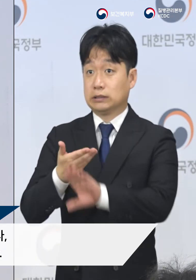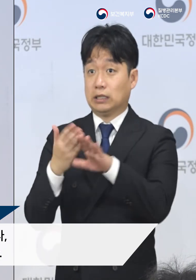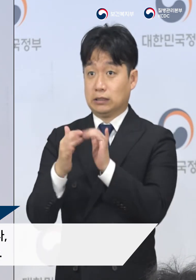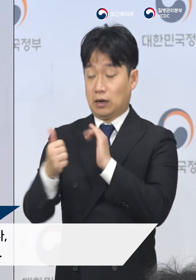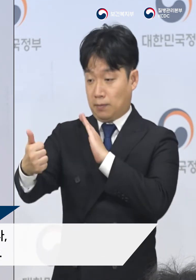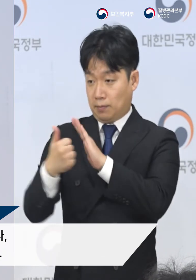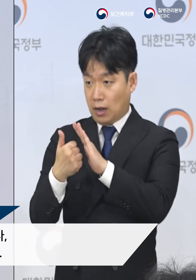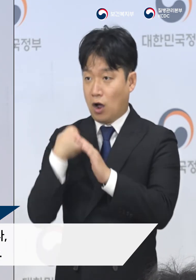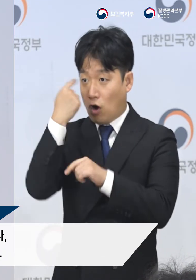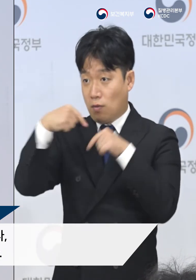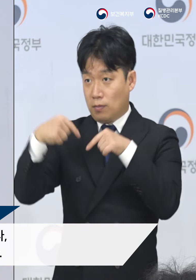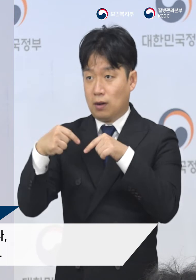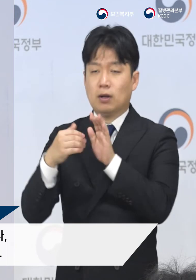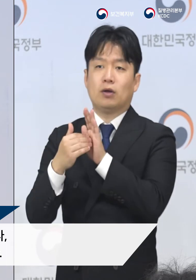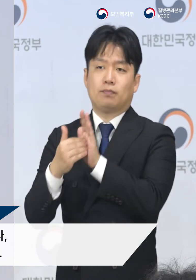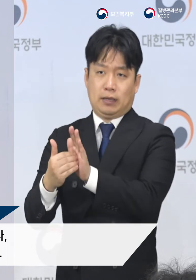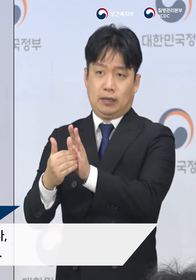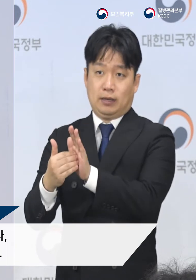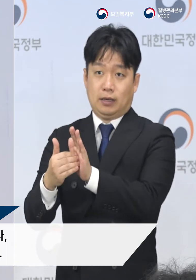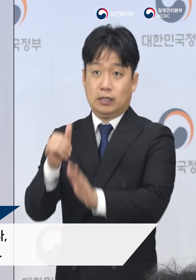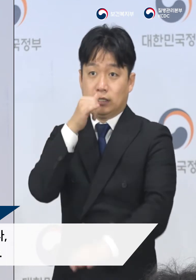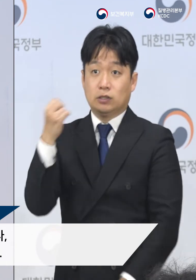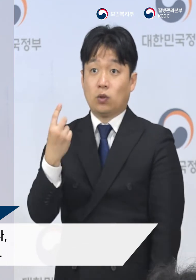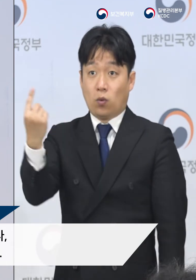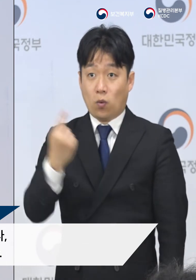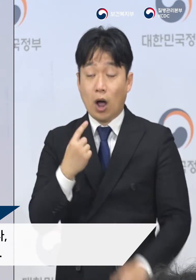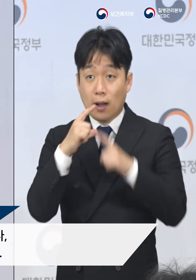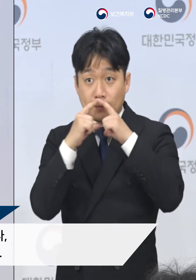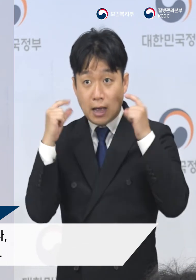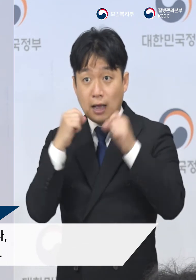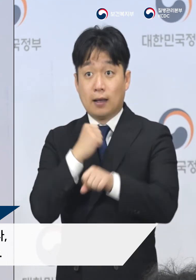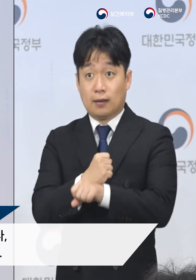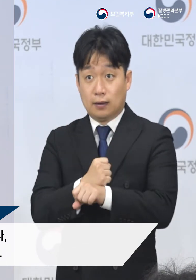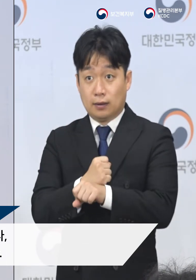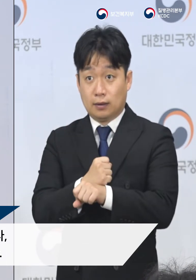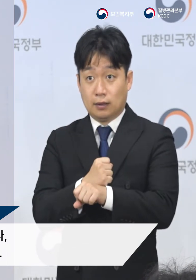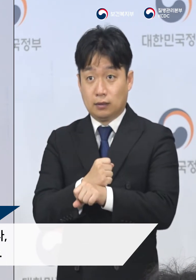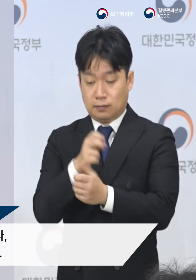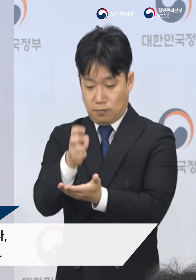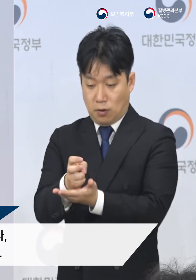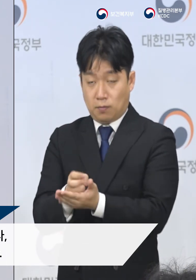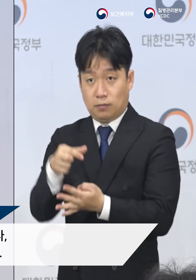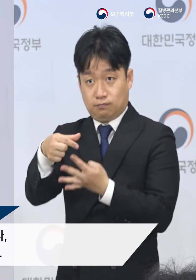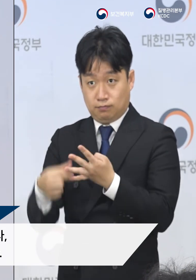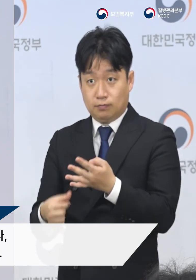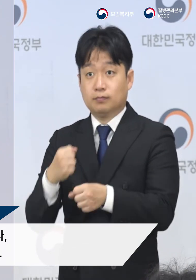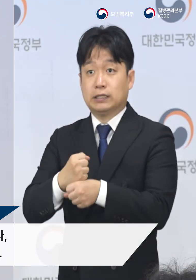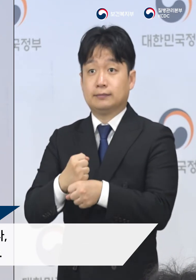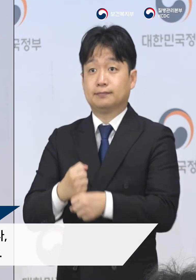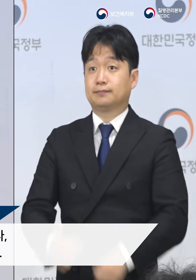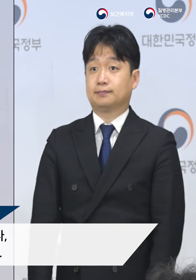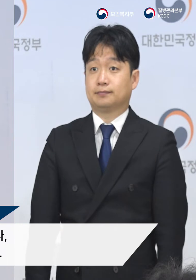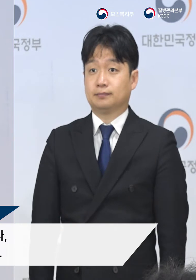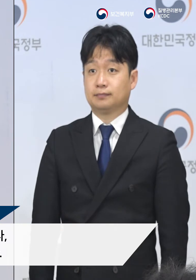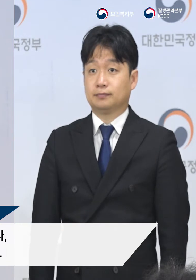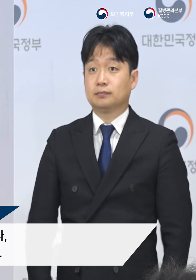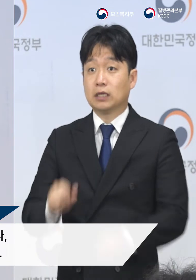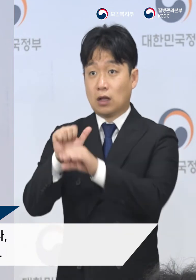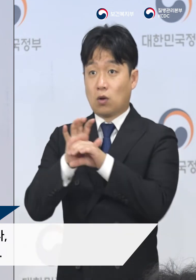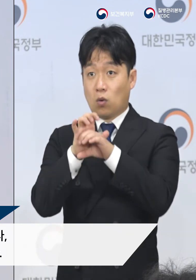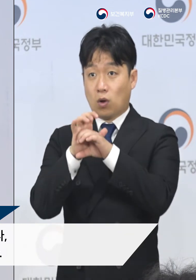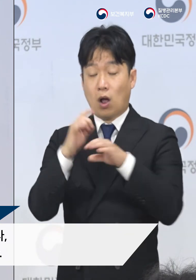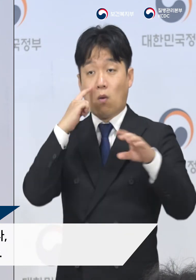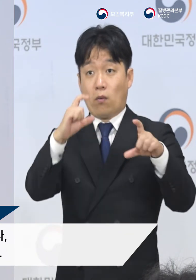면회나 외부인 출입을 제한하고 입구에서의 발열 검사, 입장 시 마스크 차용 등 예방 노력을 강화하겠습니다.